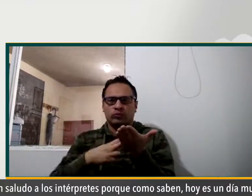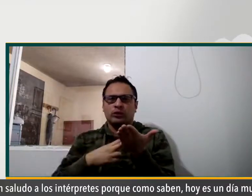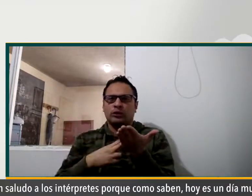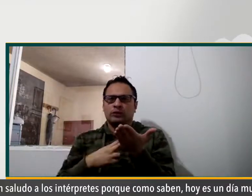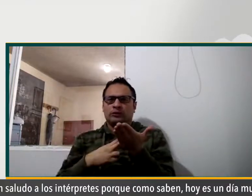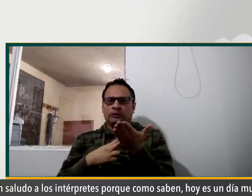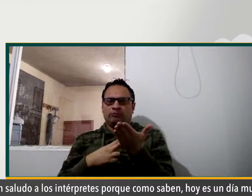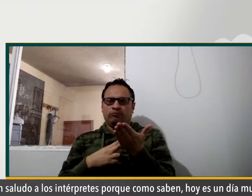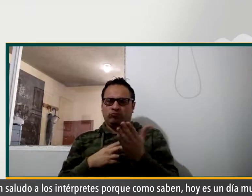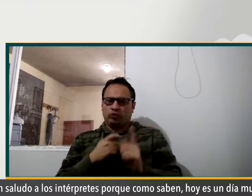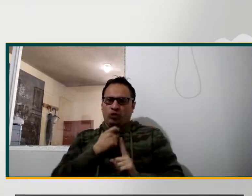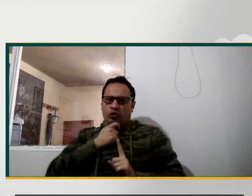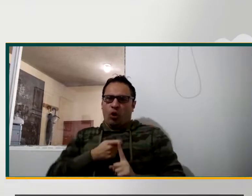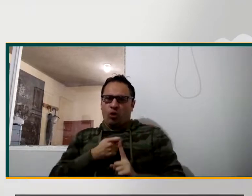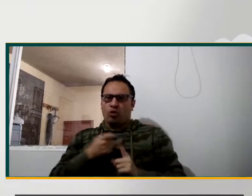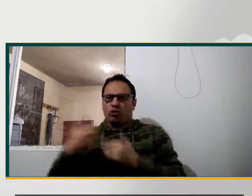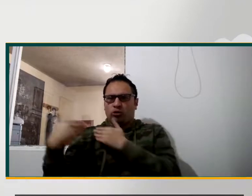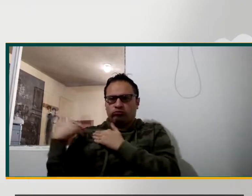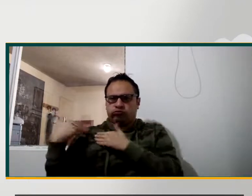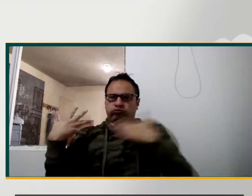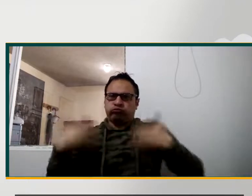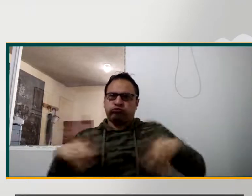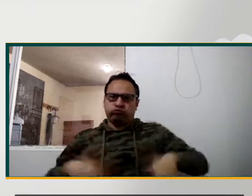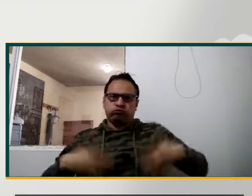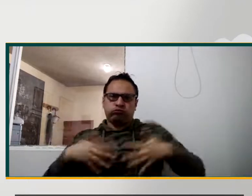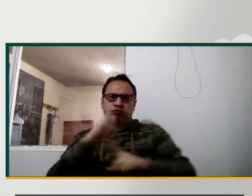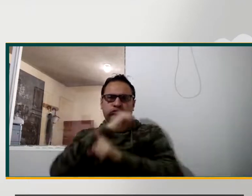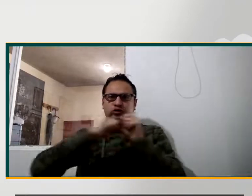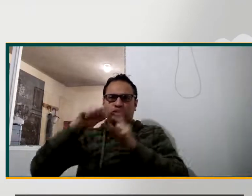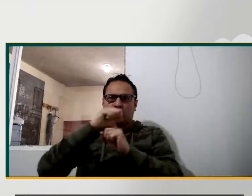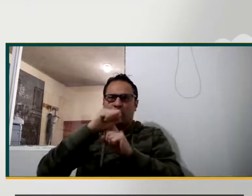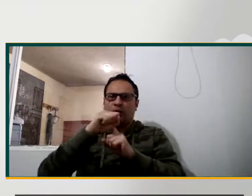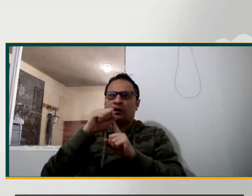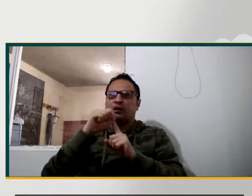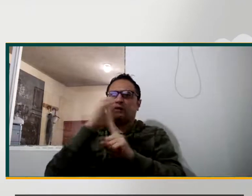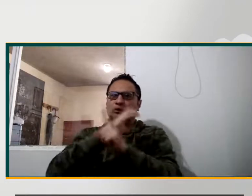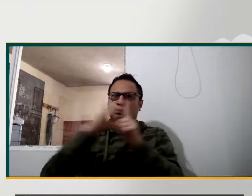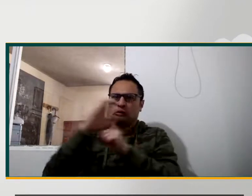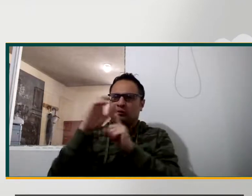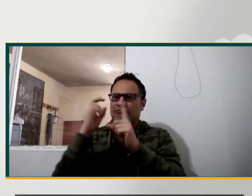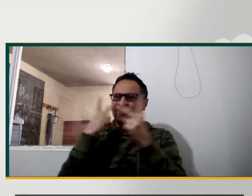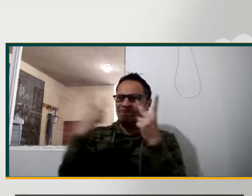es de suma responsabilidad con la sociedad y con la cultura de la comunidad sorda.